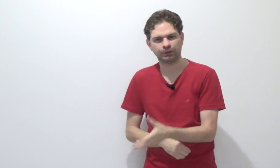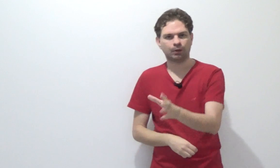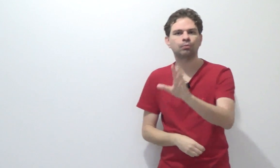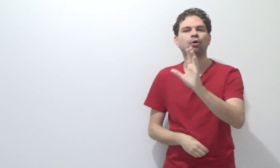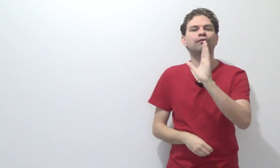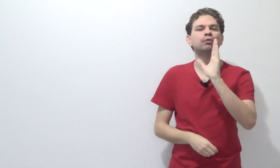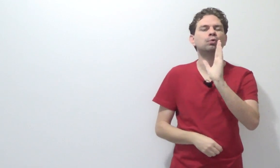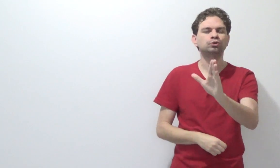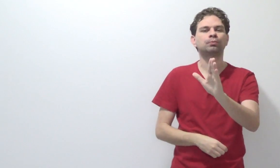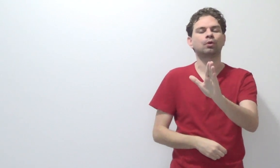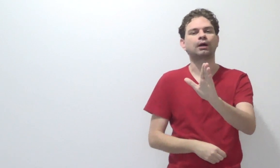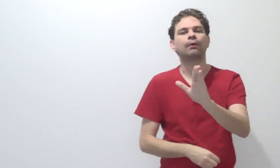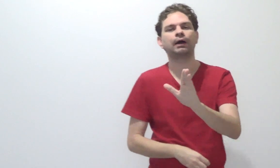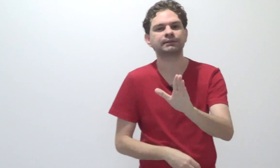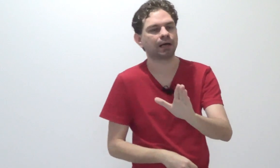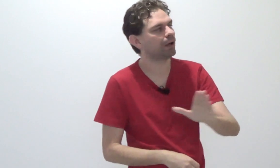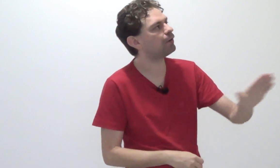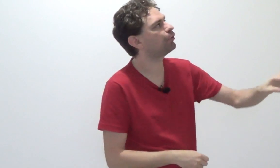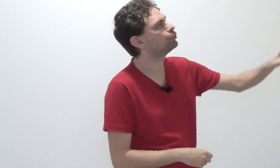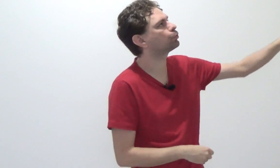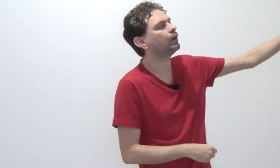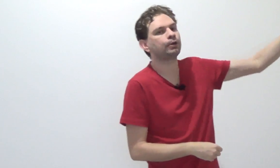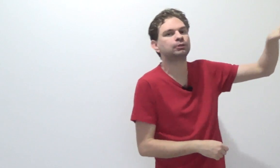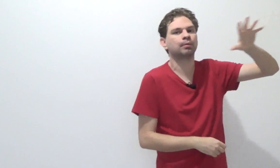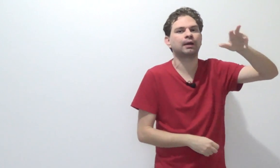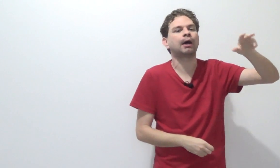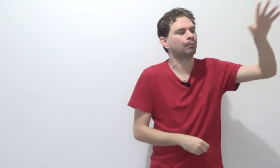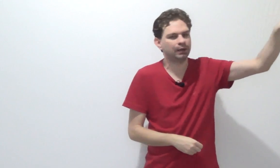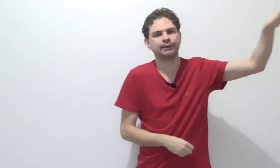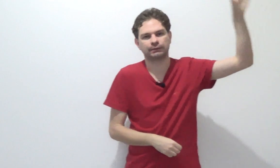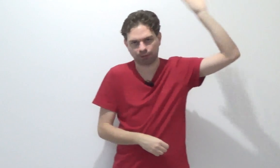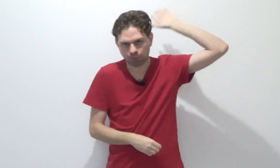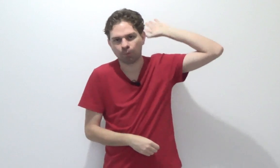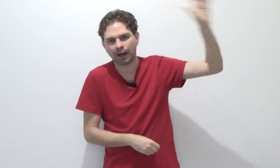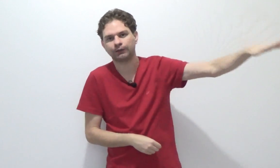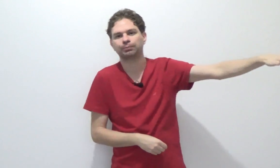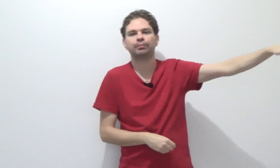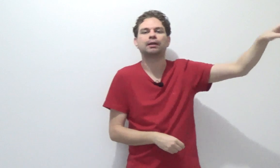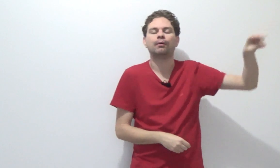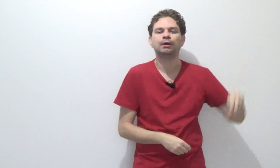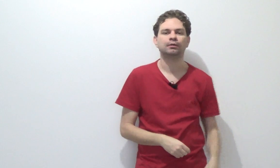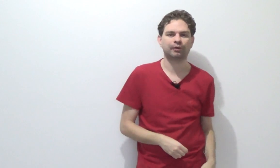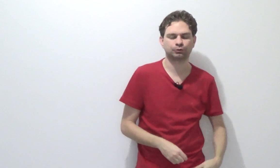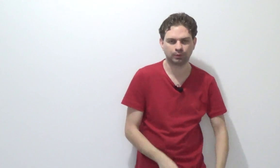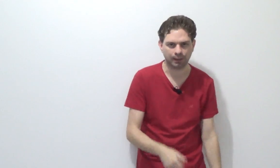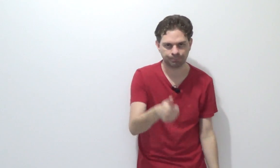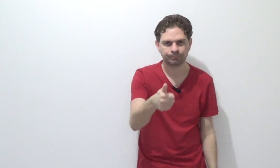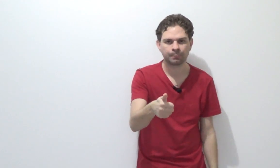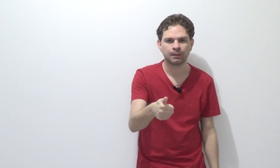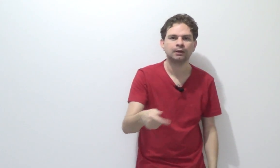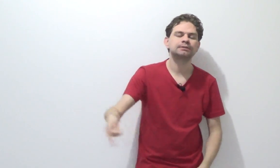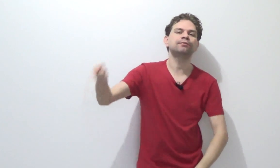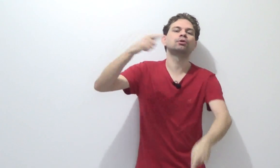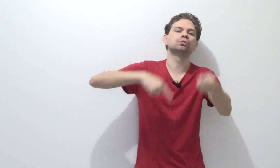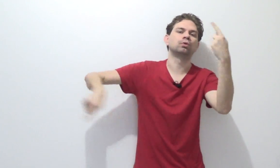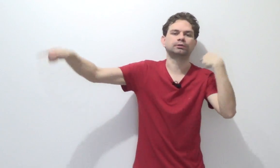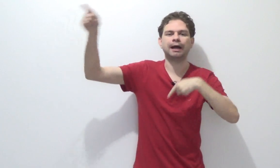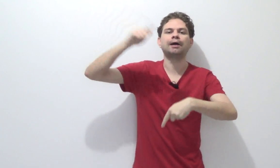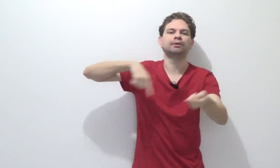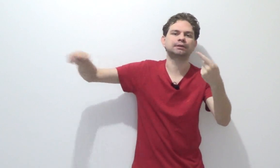Então, qual foi o último local realizado? Ah, foi nos Correios de Blumenau. Beleza, então a comarca de Blumenau vai julgar. Se fosse o contrário, esse